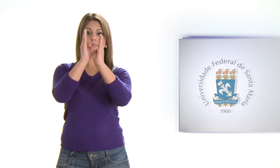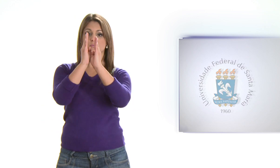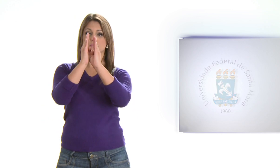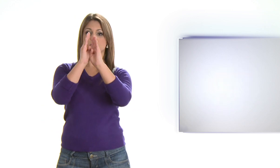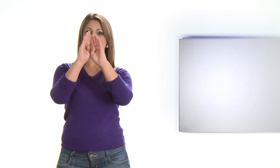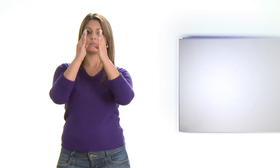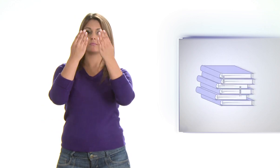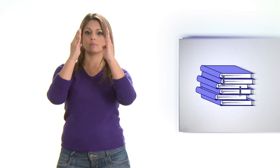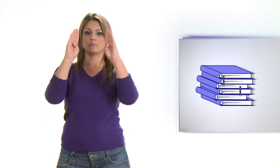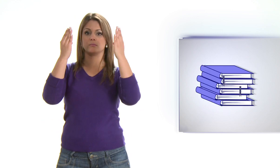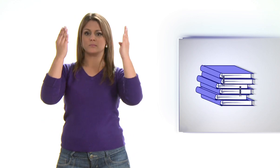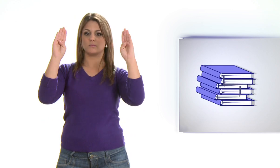Biblioteca